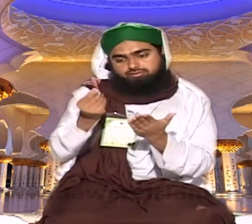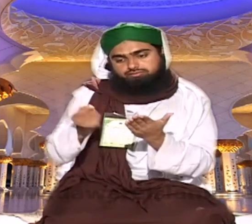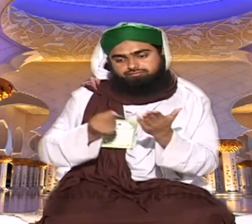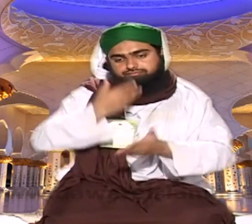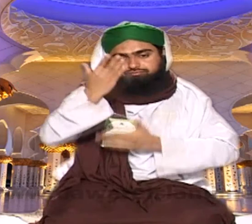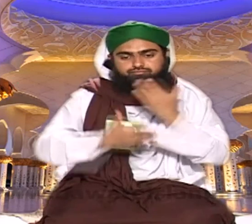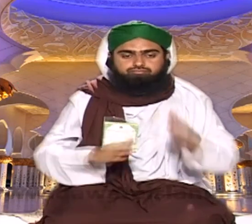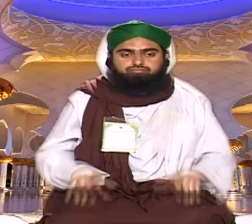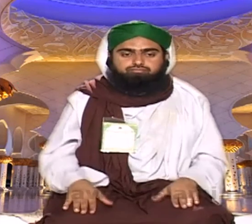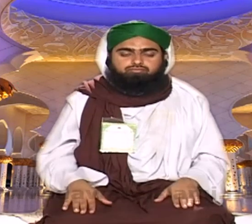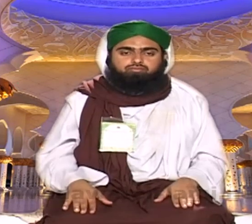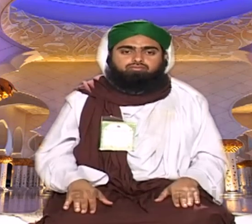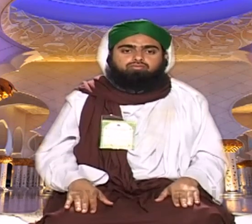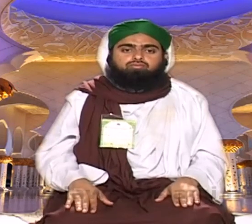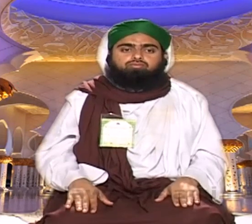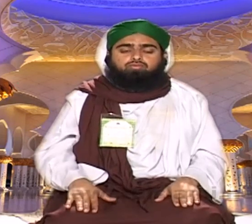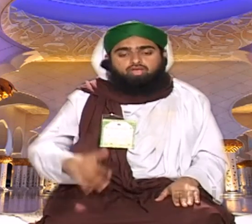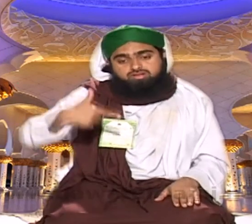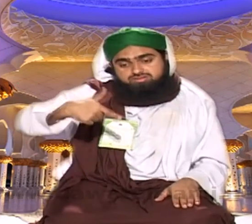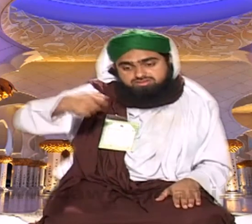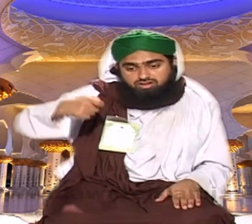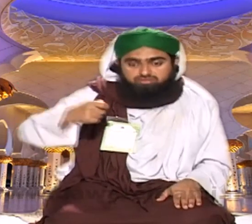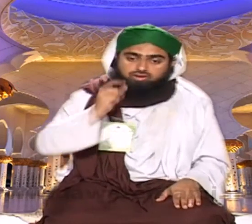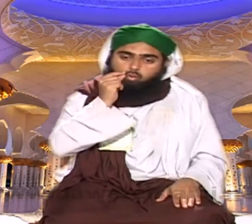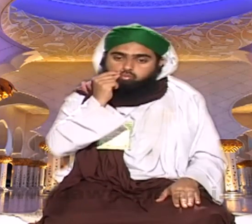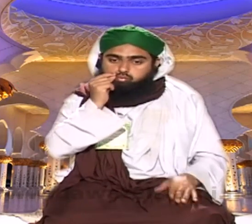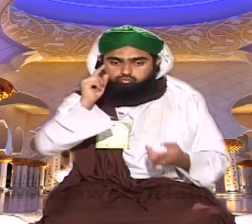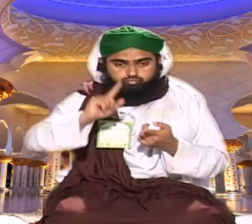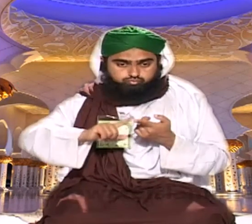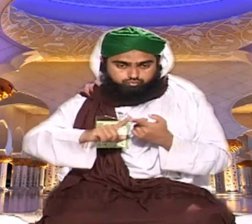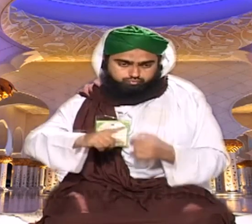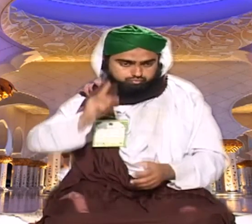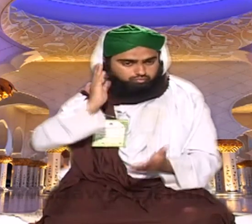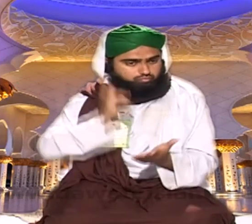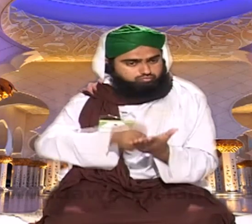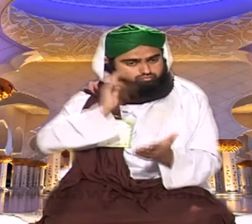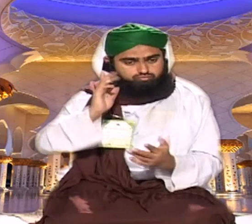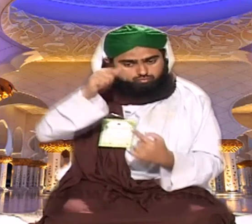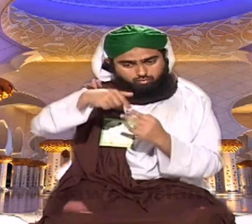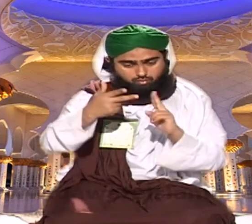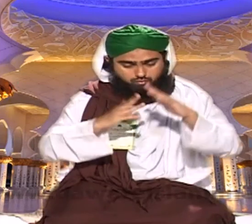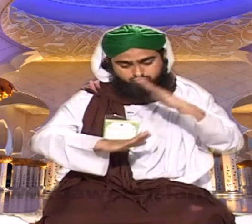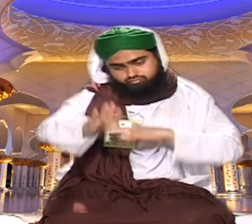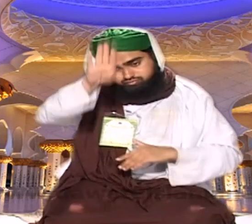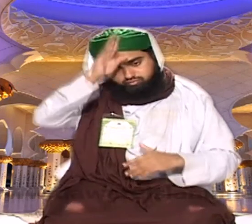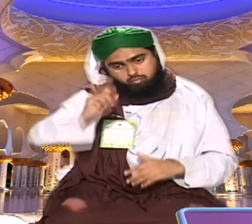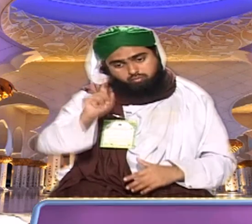یہ اولیاء اکرام کی قسمیں ہوتی ہیں صدیق جو ہوتا ہے وہ ولی سے بھی اوپر ہوتا ہے تو ستر صدیقین کا